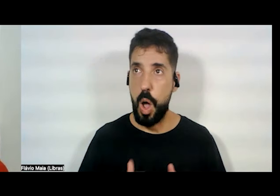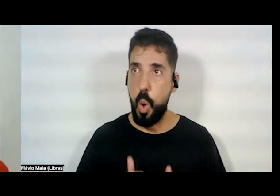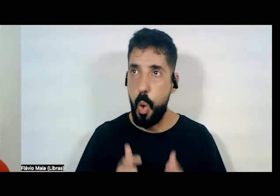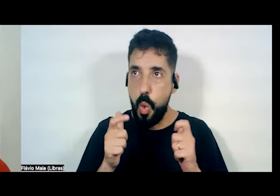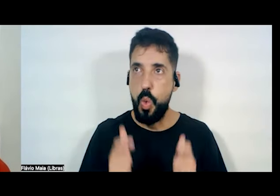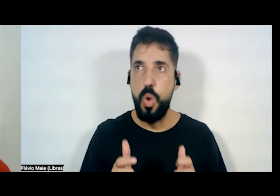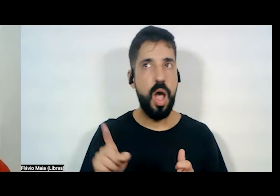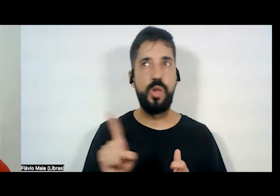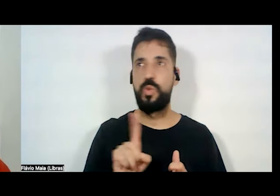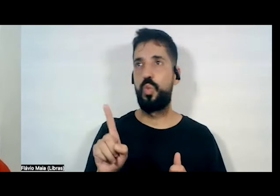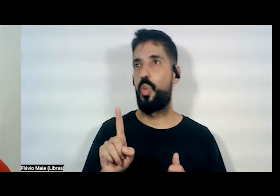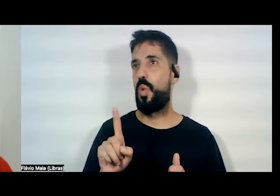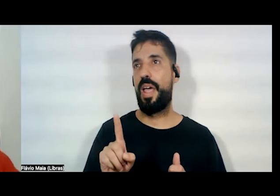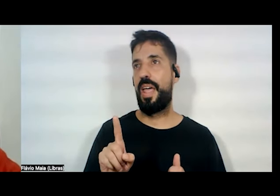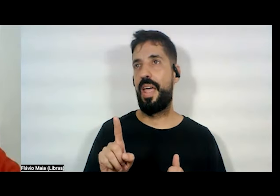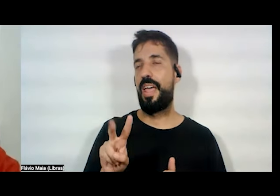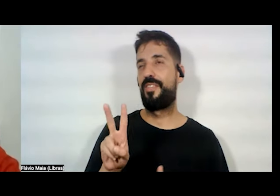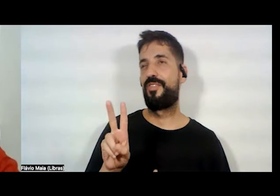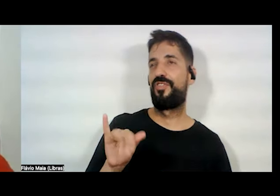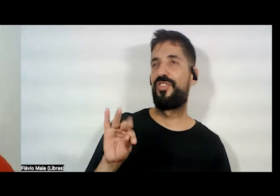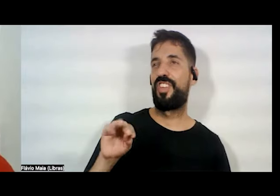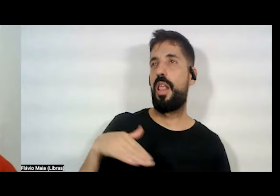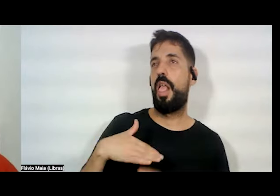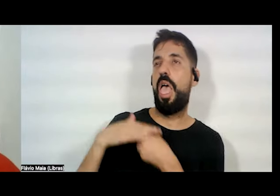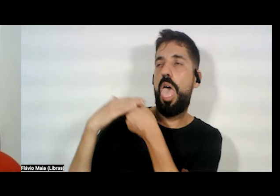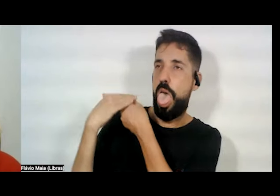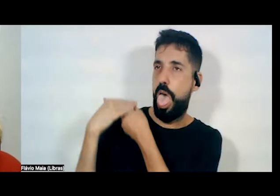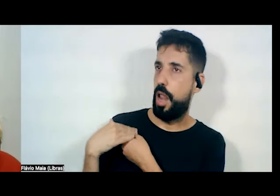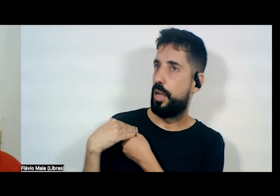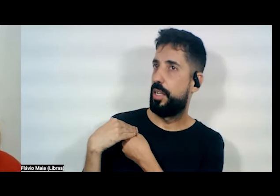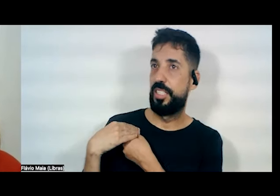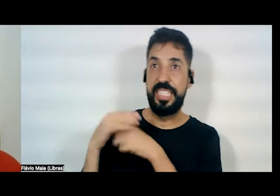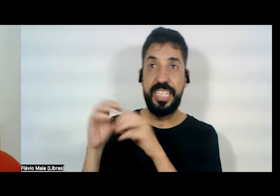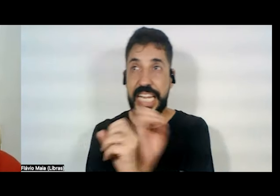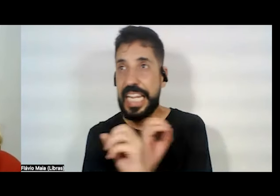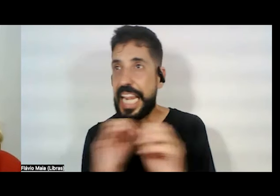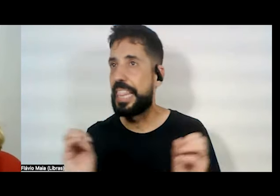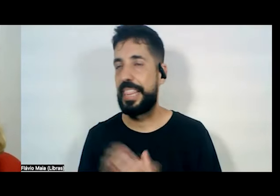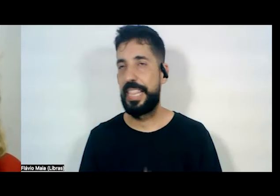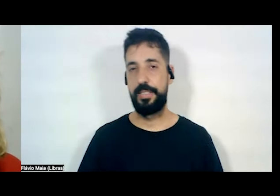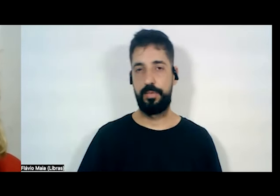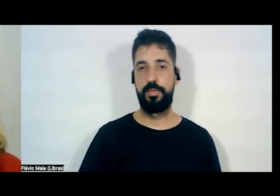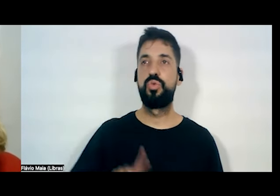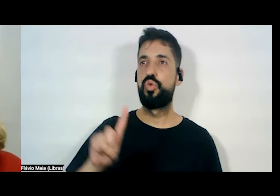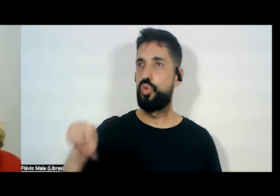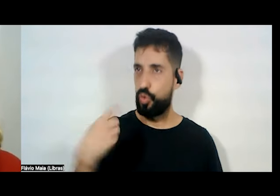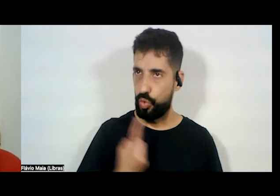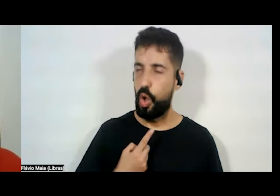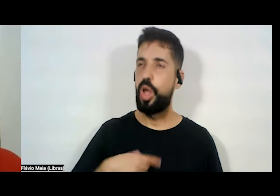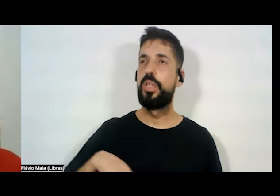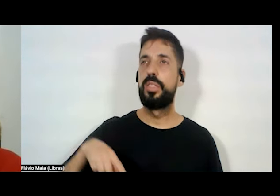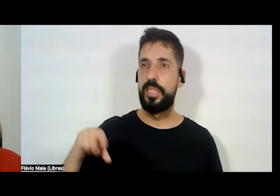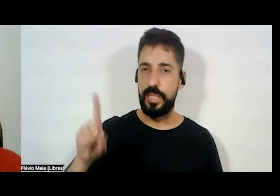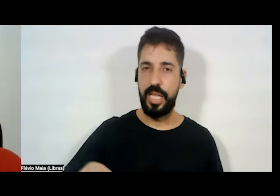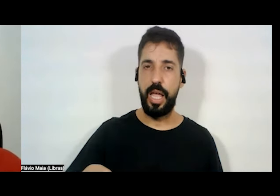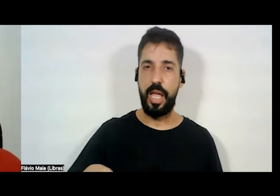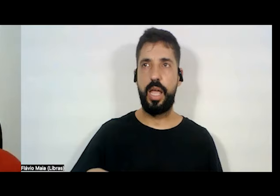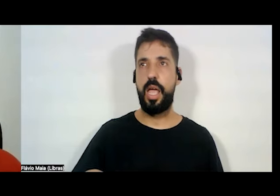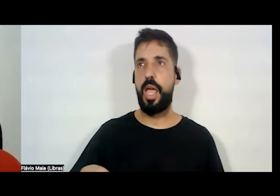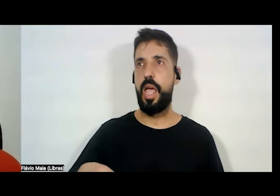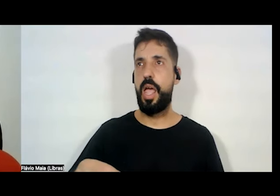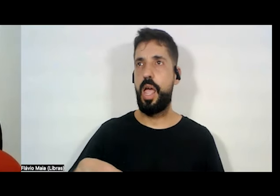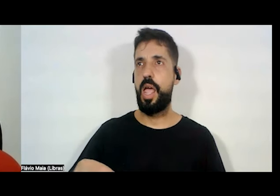era de vítima. Não ser vítima de ninguém. Nós somos aquelas que derrotamos os